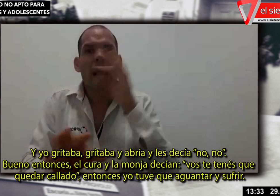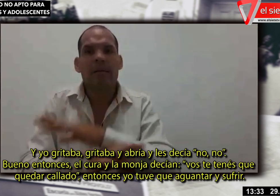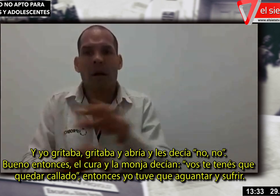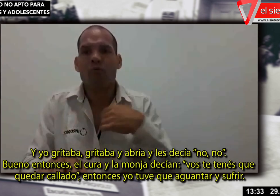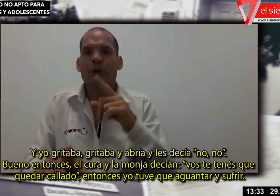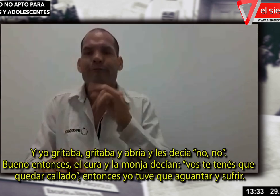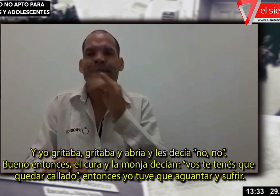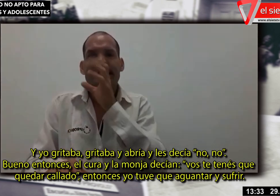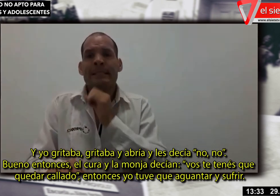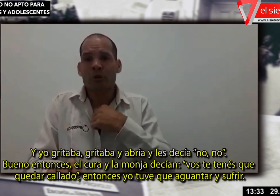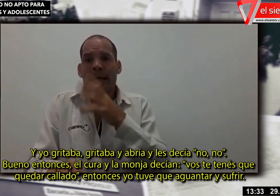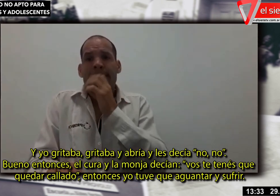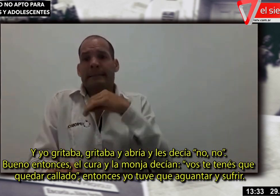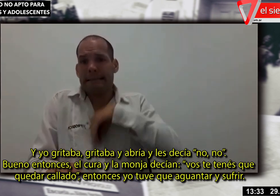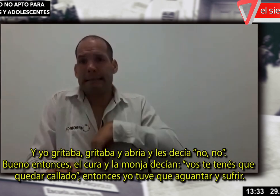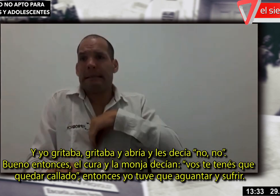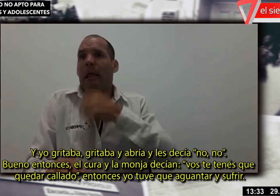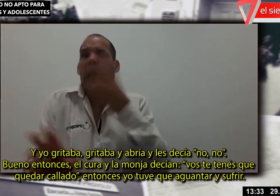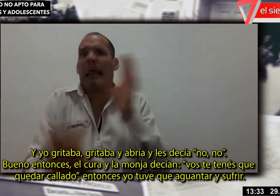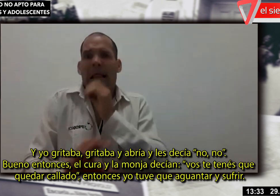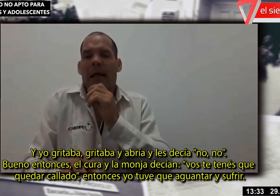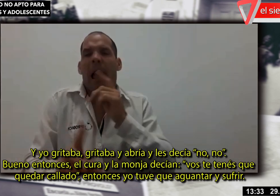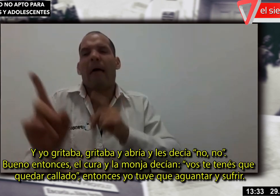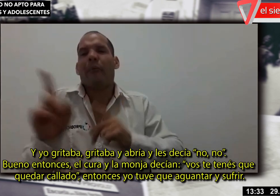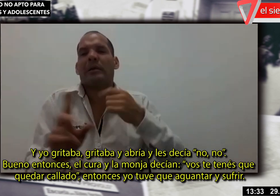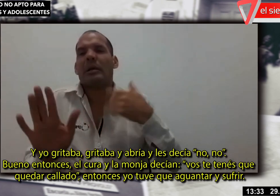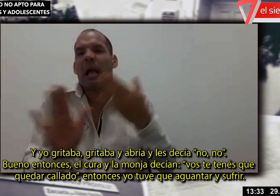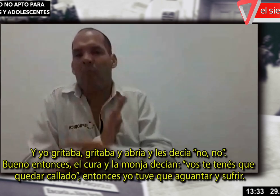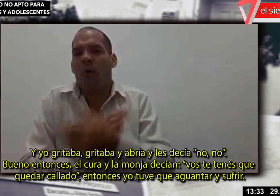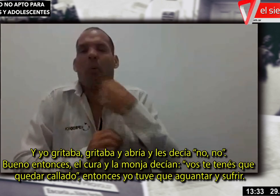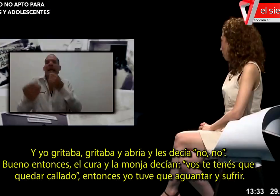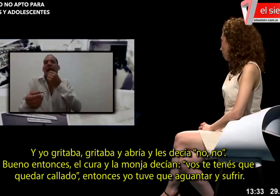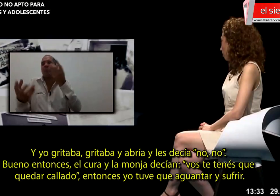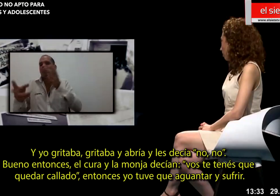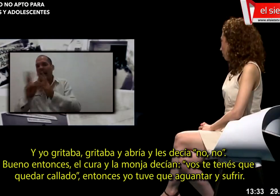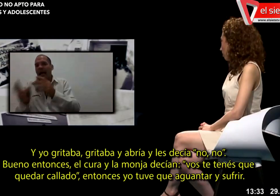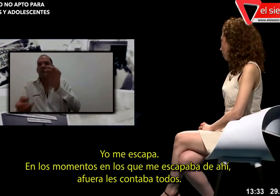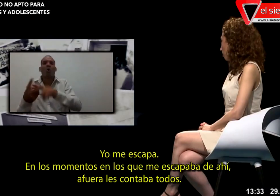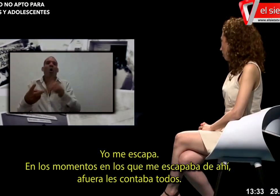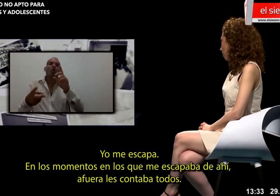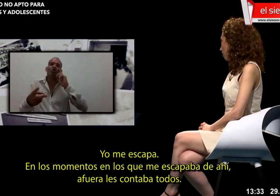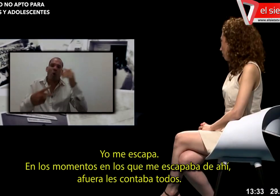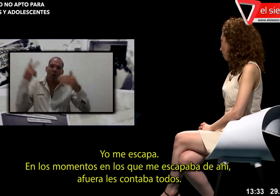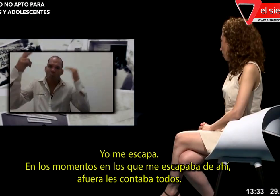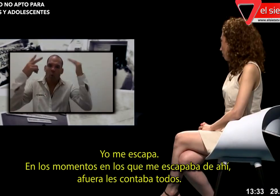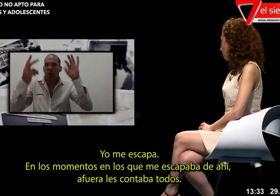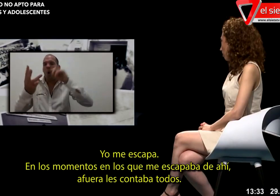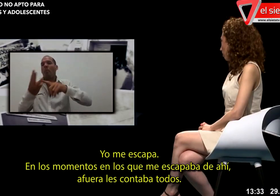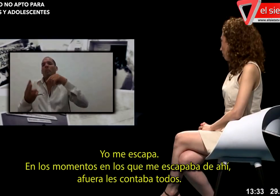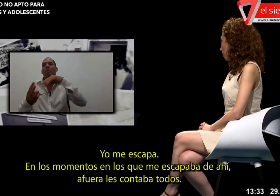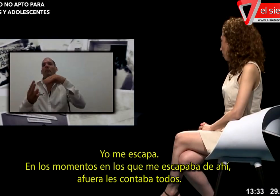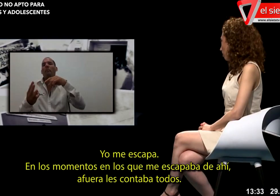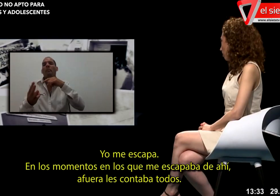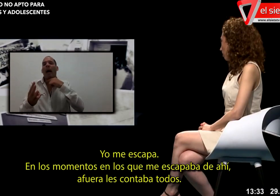cura, la monja decía vos te tenés que quedar callado, aguantá. Entonces yo tuve que aguantar y sufrir. Yo me escapaba. En los momentos que me